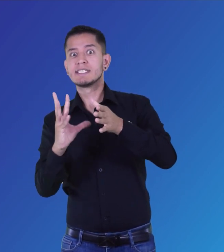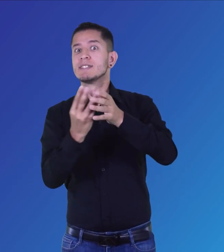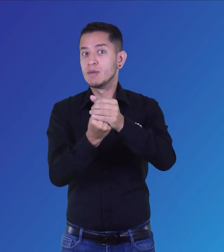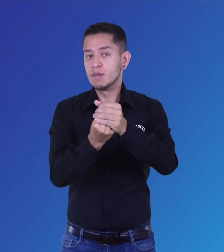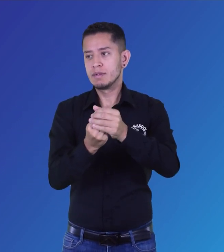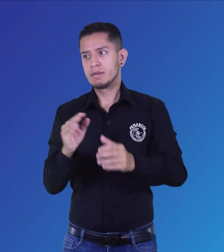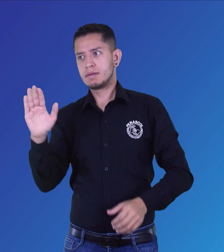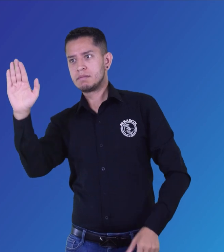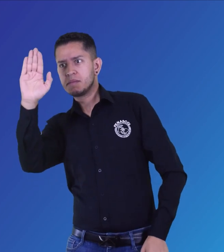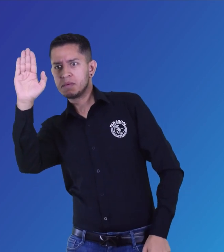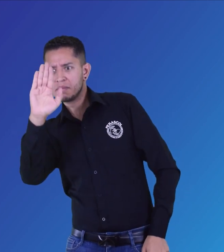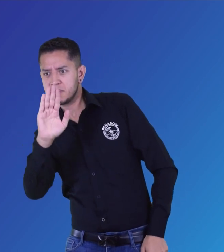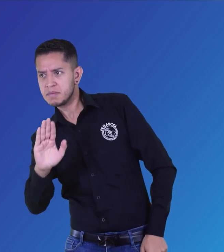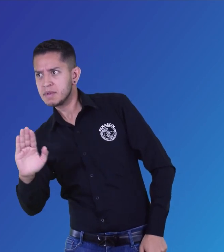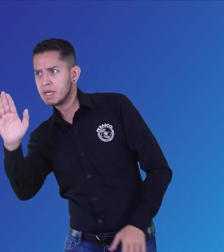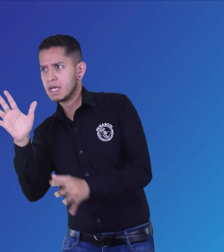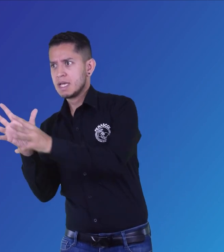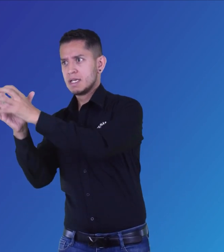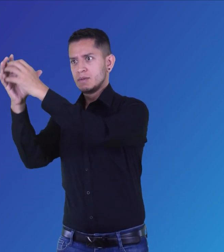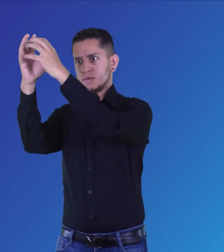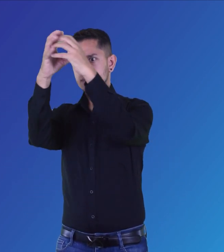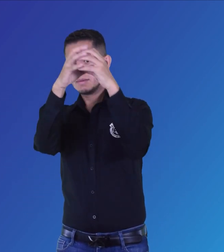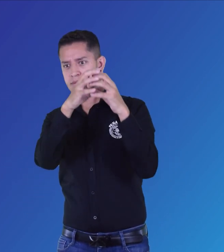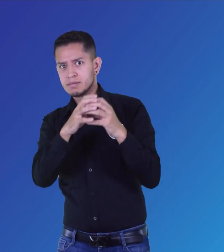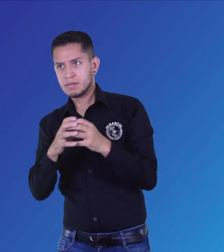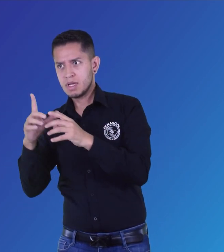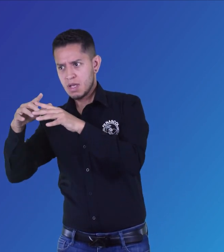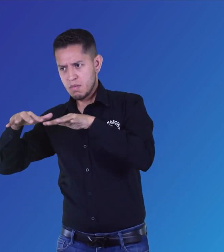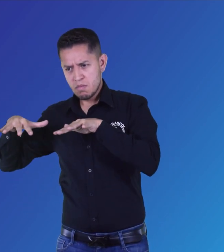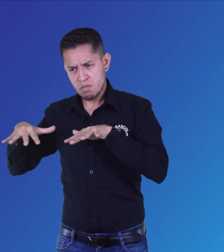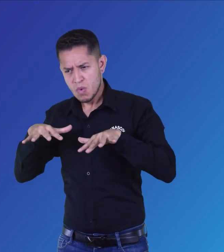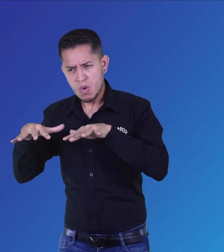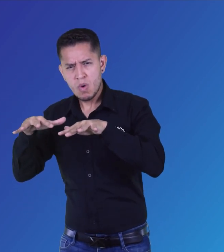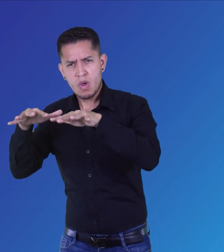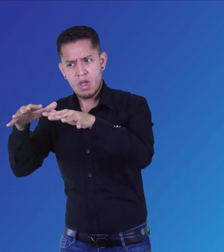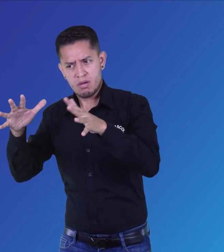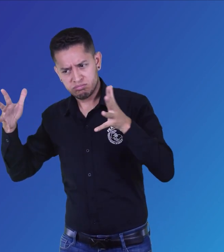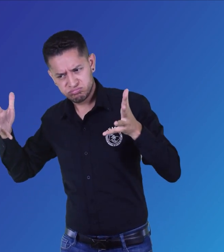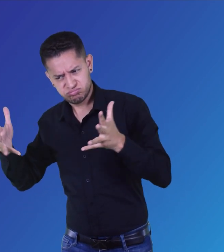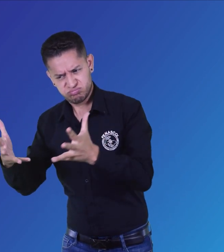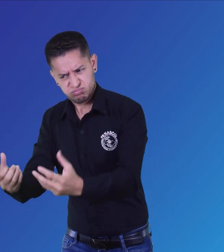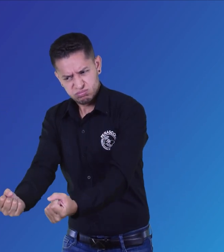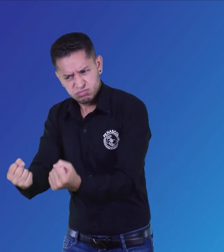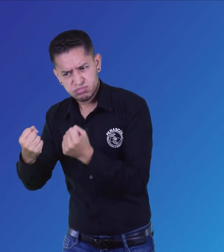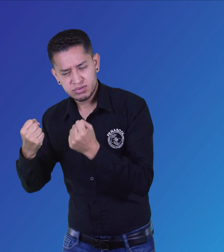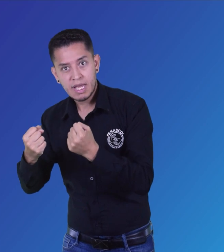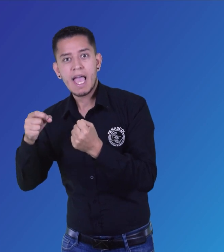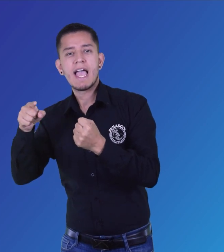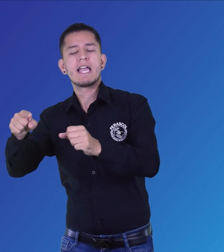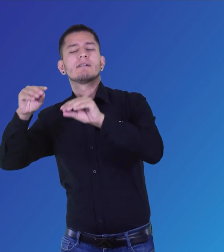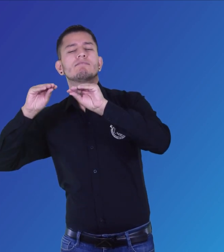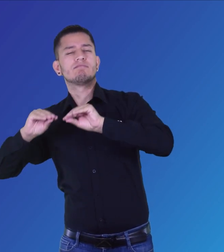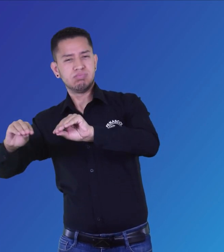Taller de Educación Inclusiva y Fortaleciendo el Movimiento Asociativo Regional.